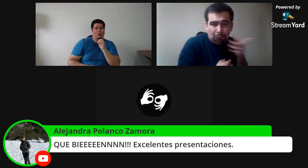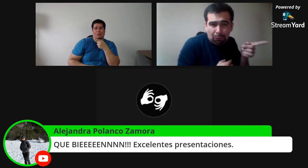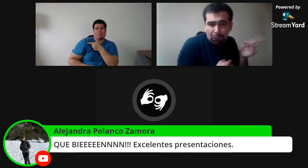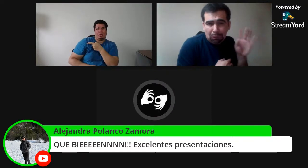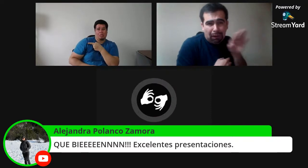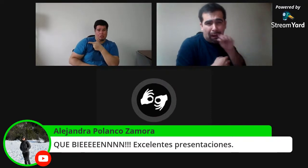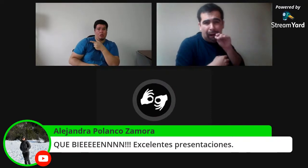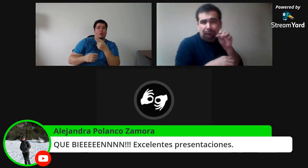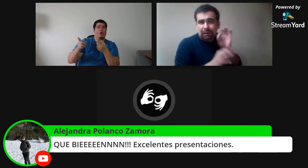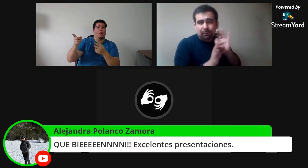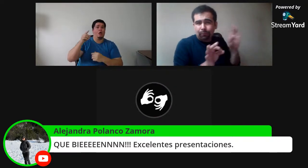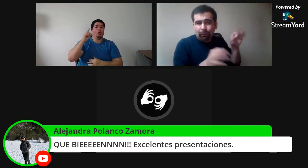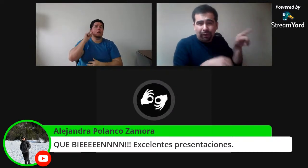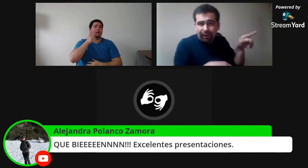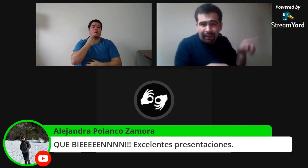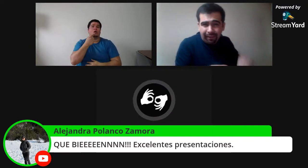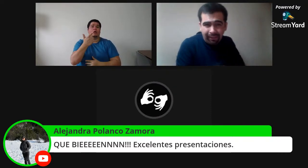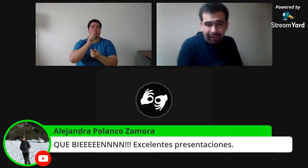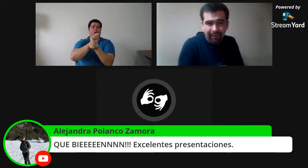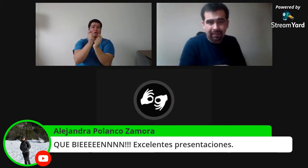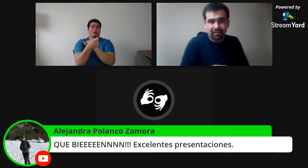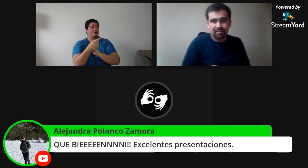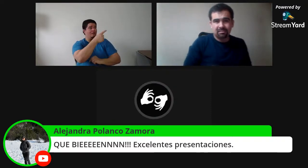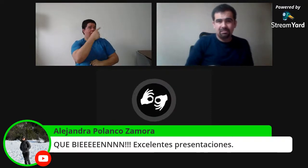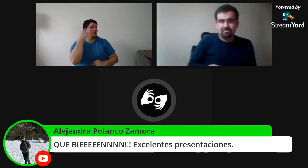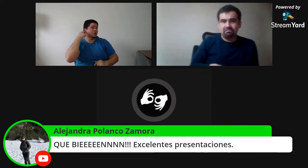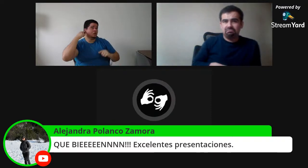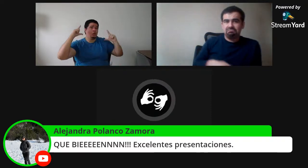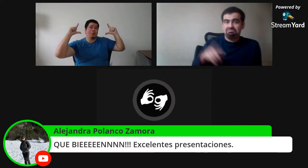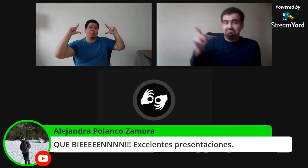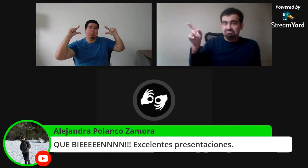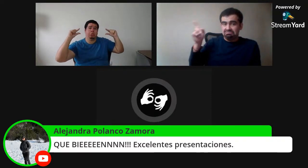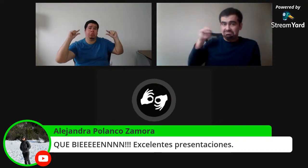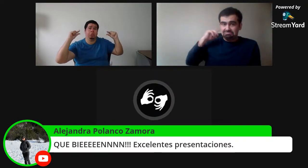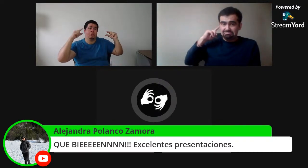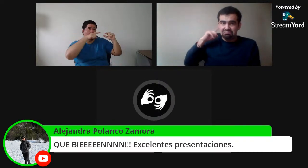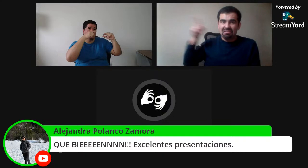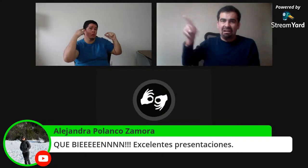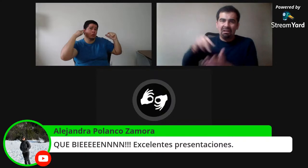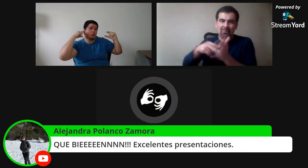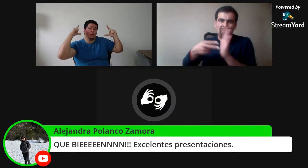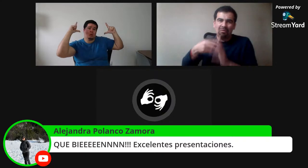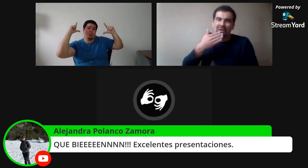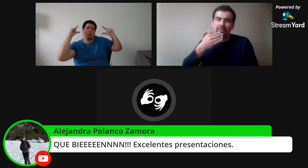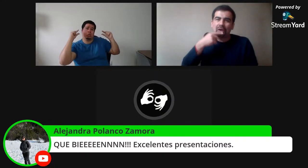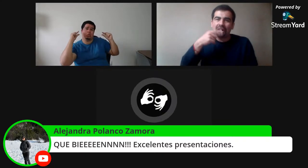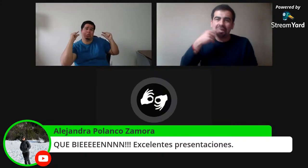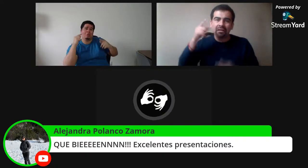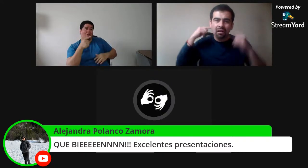Por ejemplo, yo, no sé, mudo. Las personas oyentes me miran y dicen, ah, tú eres mudo y se ríen de mí. O piensan que,